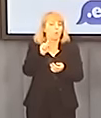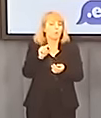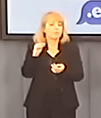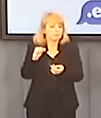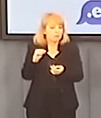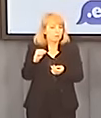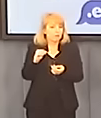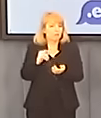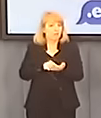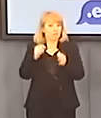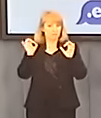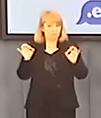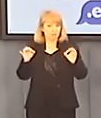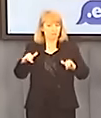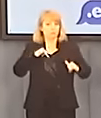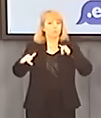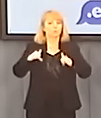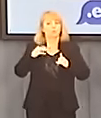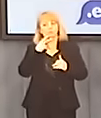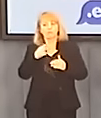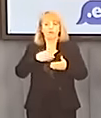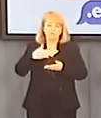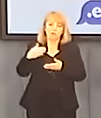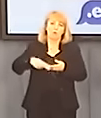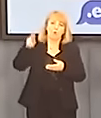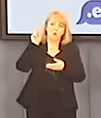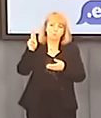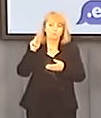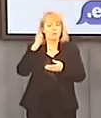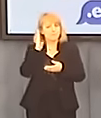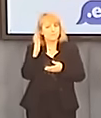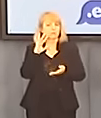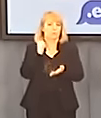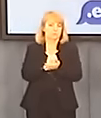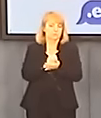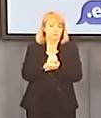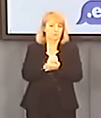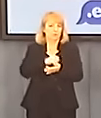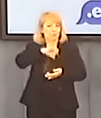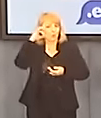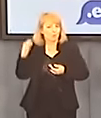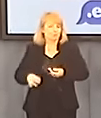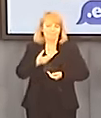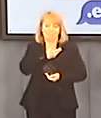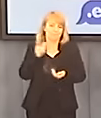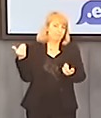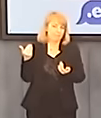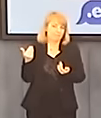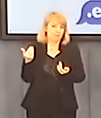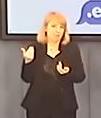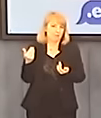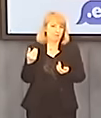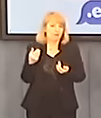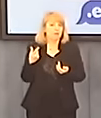zdaje się, że obiecuje, że ta ustawa będzie. Oczywiście zamiast do Sejmu trafia ona do